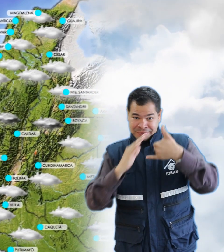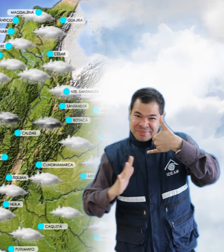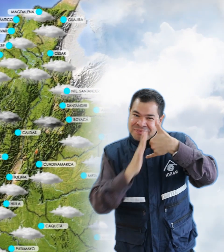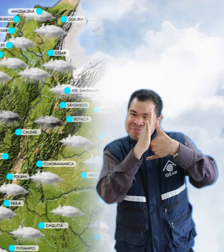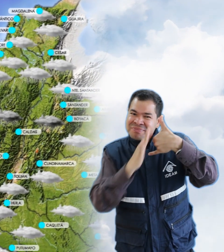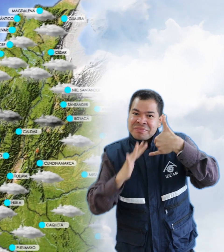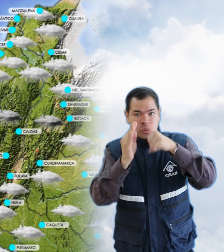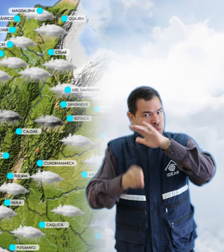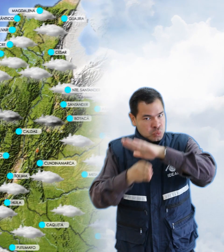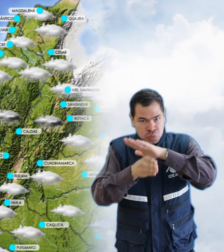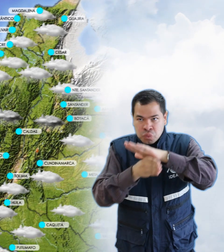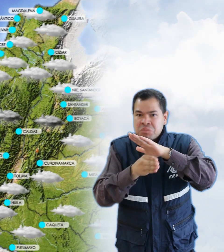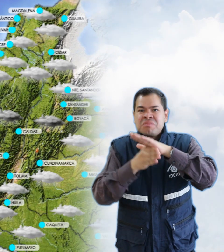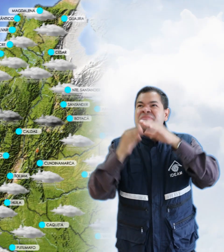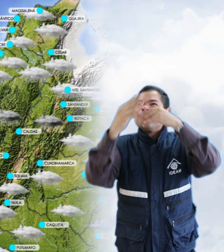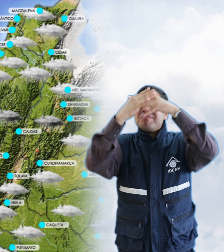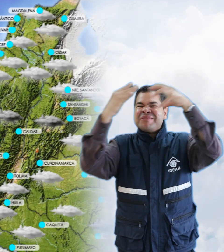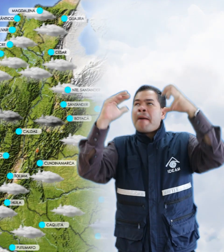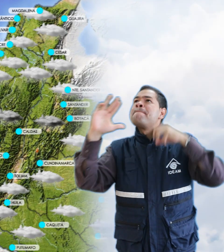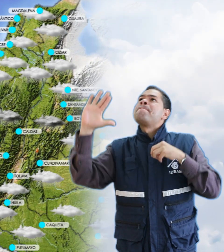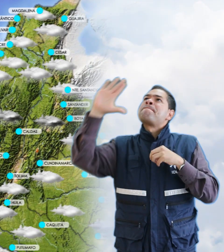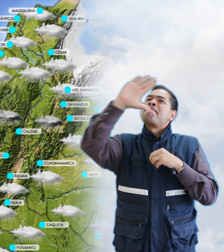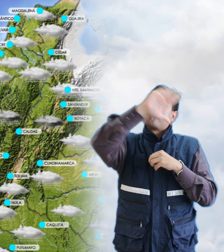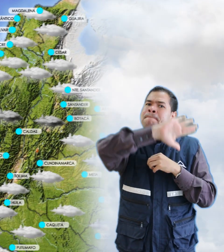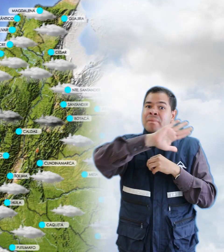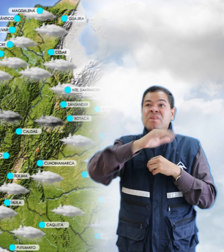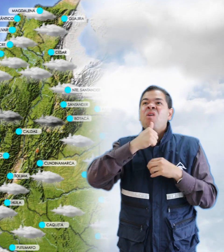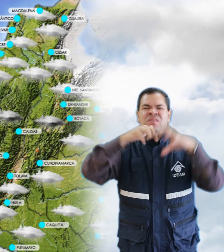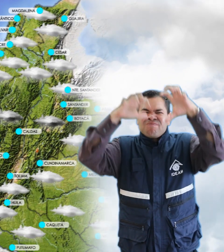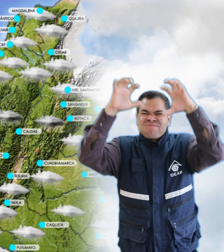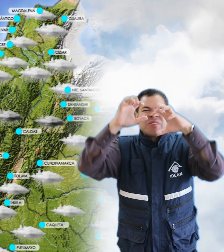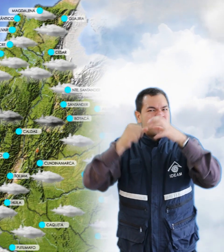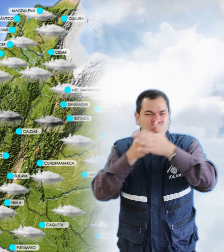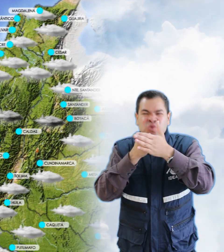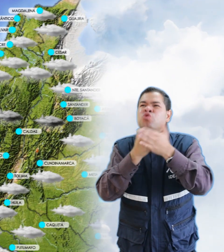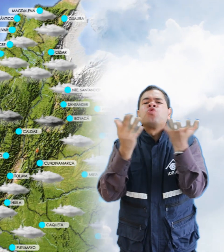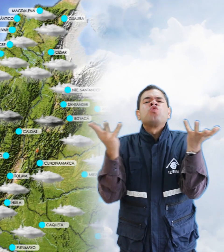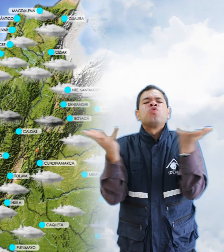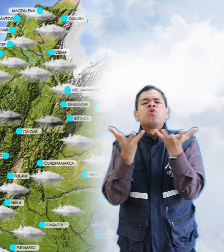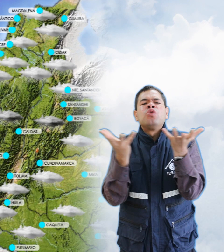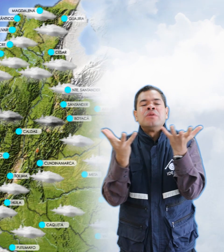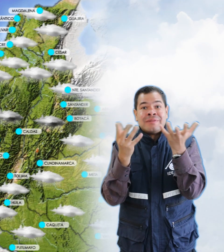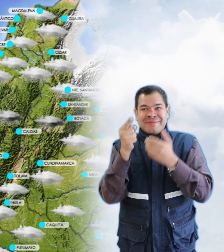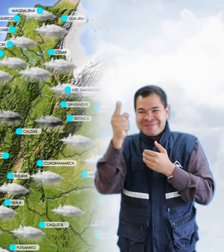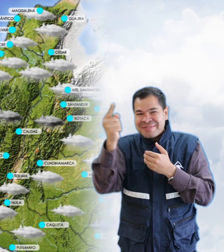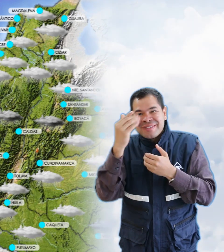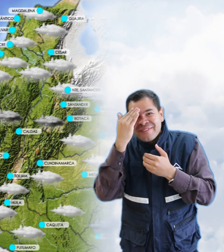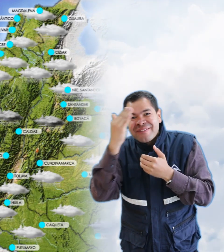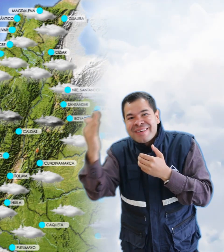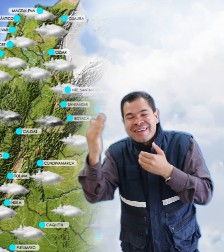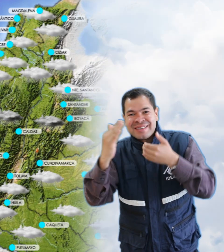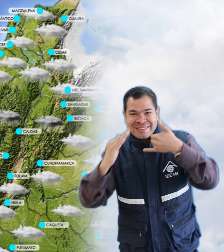pacífica continuarán las condiciones cubiertas y las precipitaciones más persistentes se presentarán en frente del